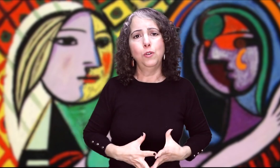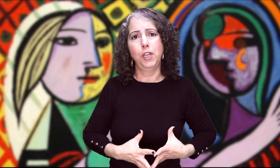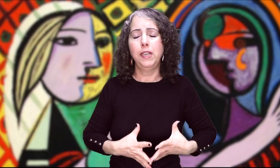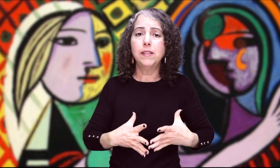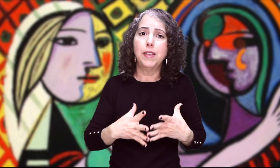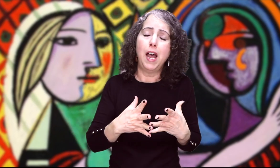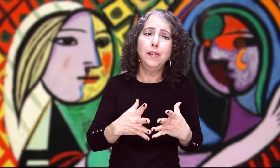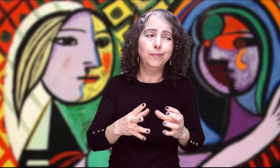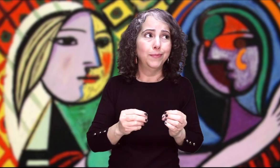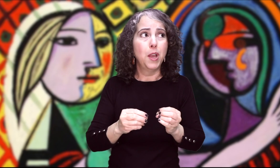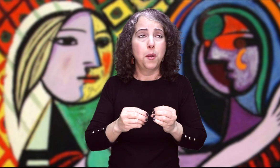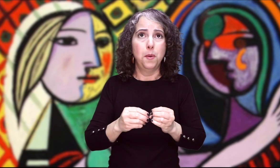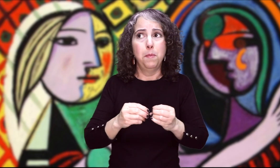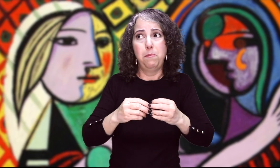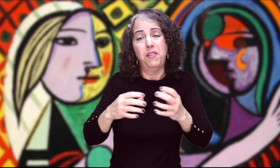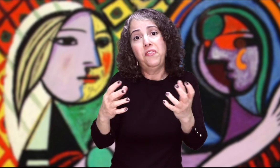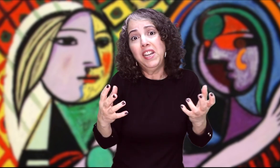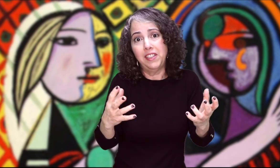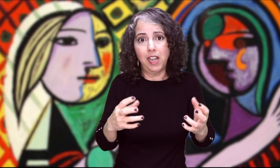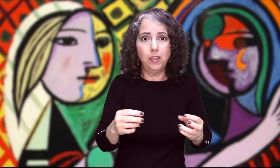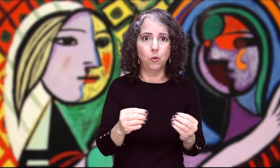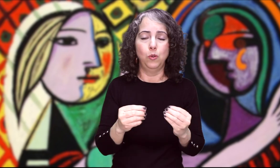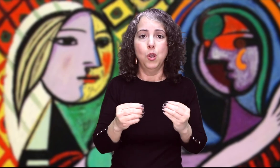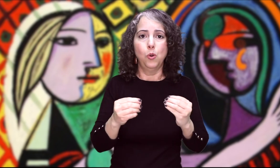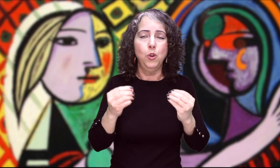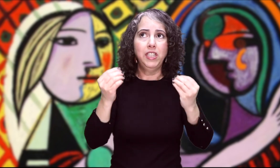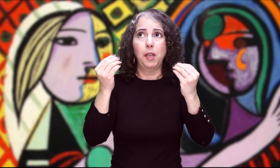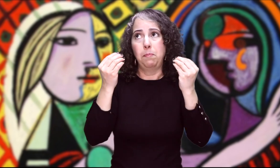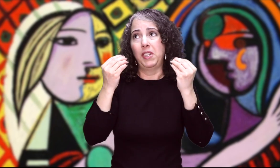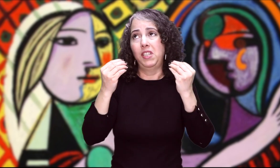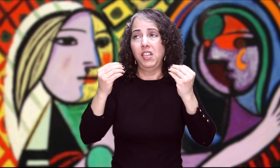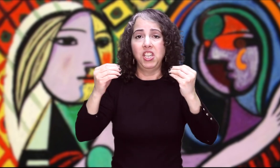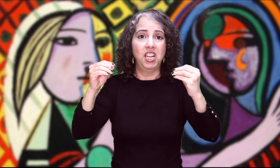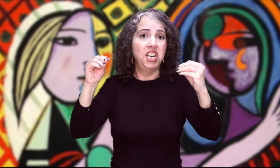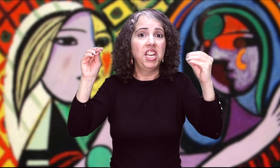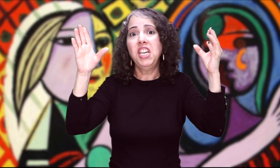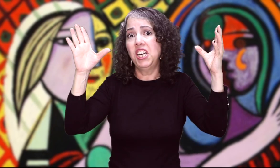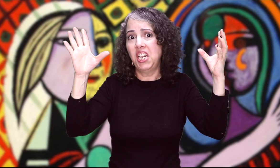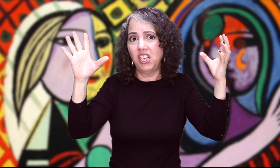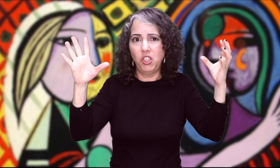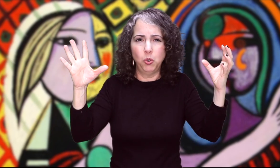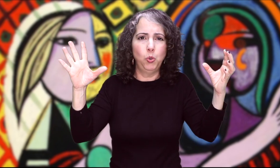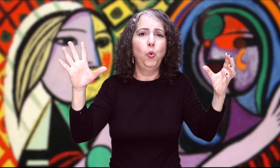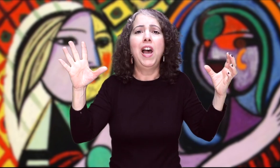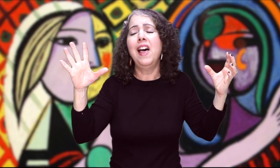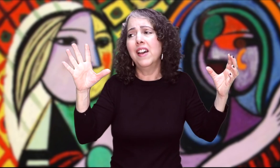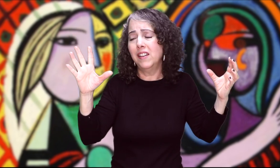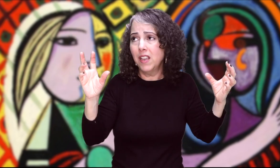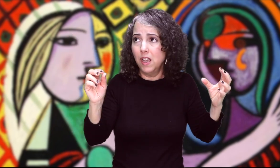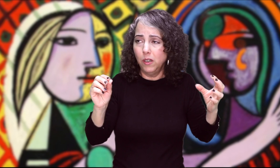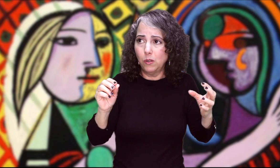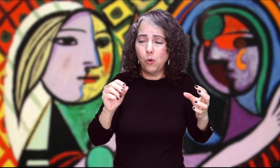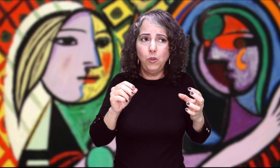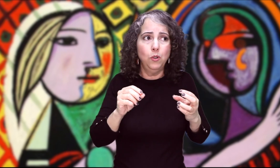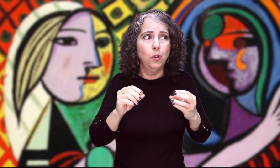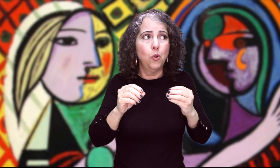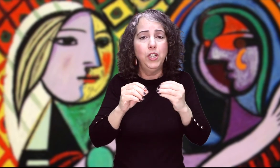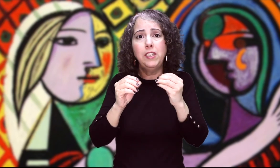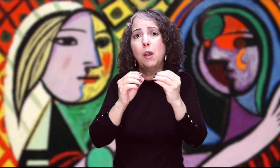Eres tan Perfecta Con esas pestañas negras y onduladas Con esa